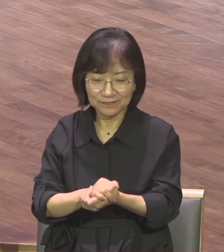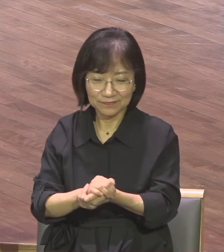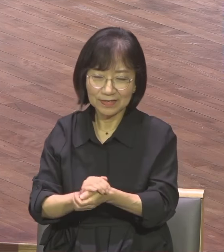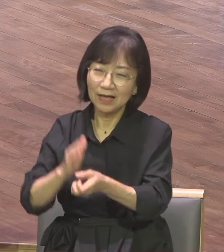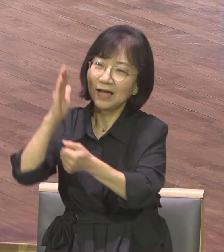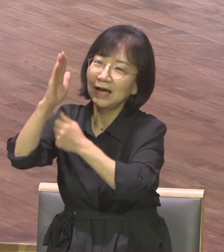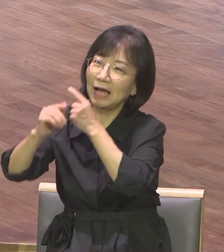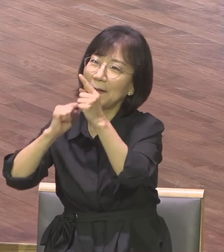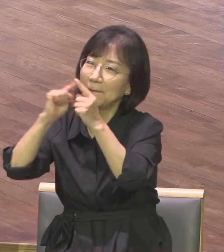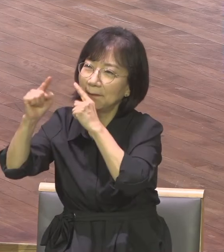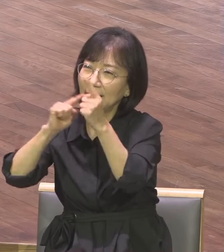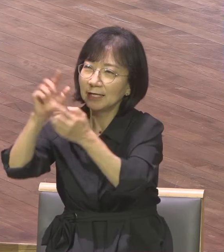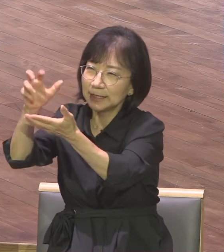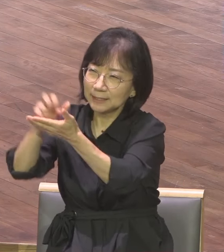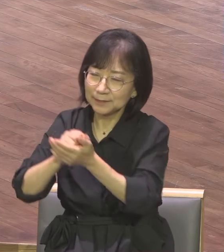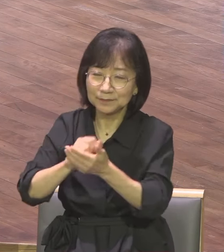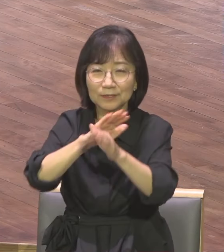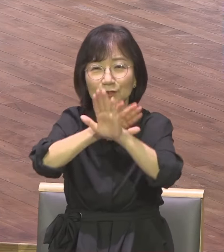묵상하는 자는 복이 있다